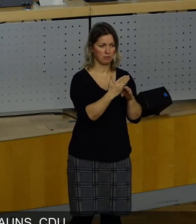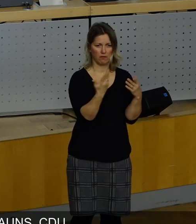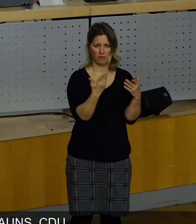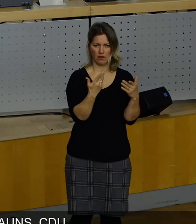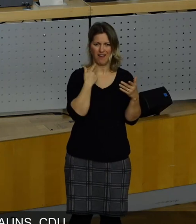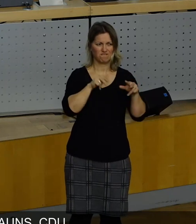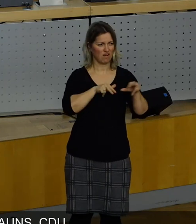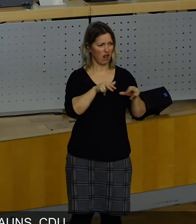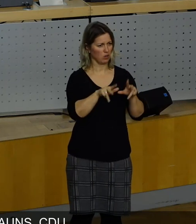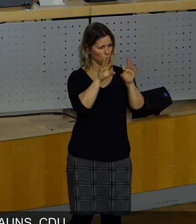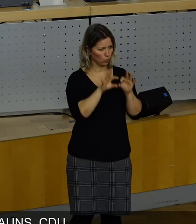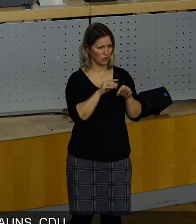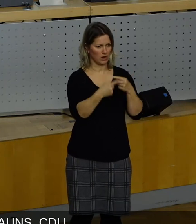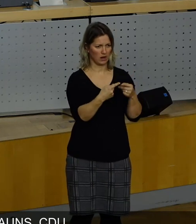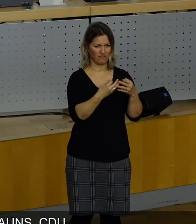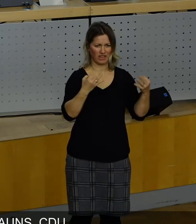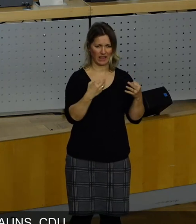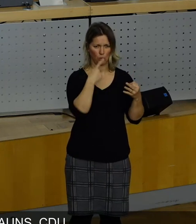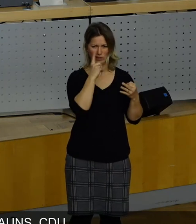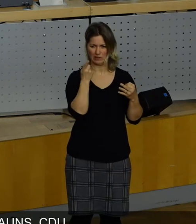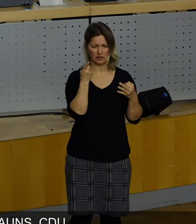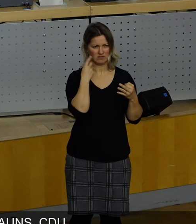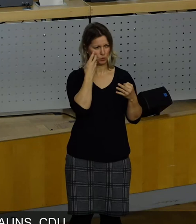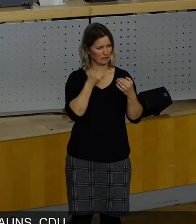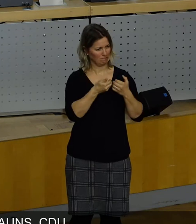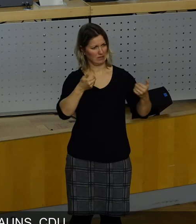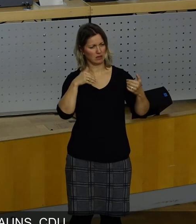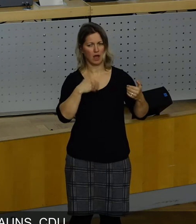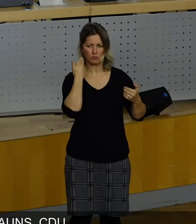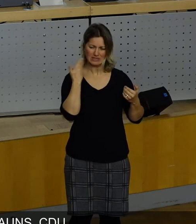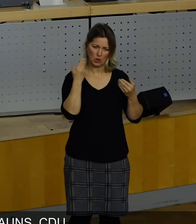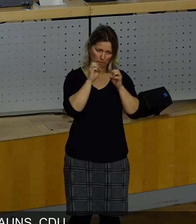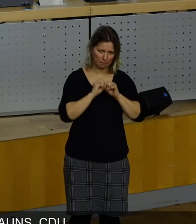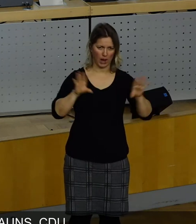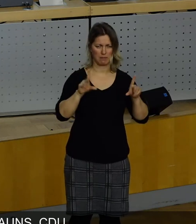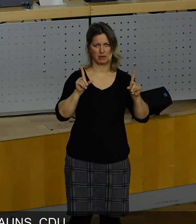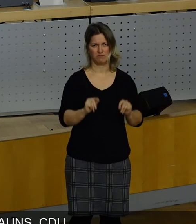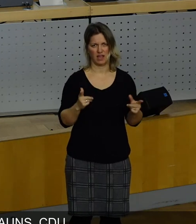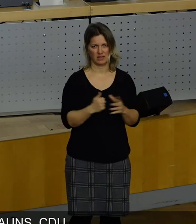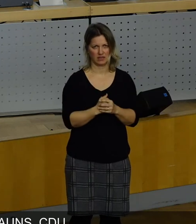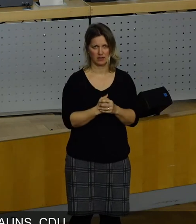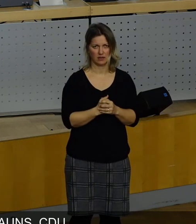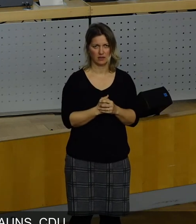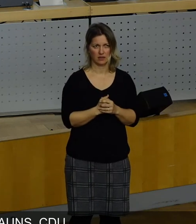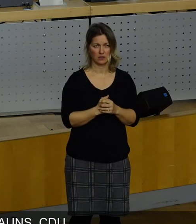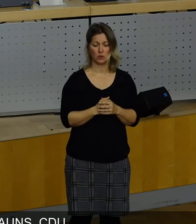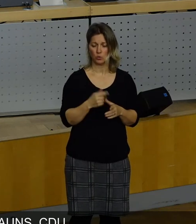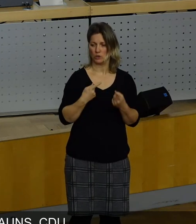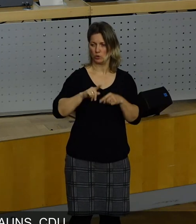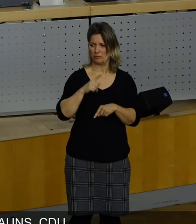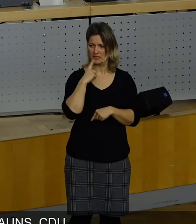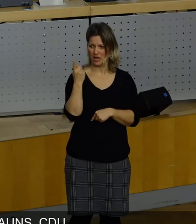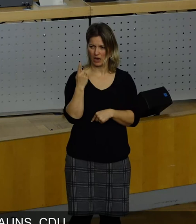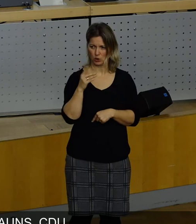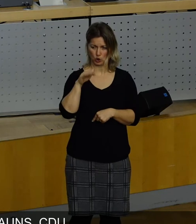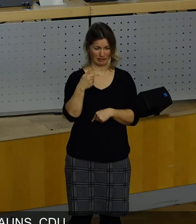funktionierende Verwaltung hinzukriegen. Also bitte lassen Sie diese Polemik, und wenn Sie so billig über diese